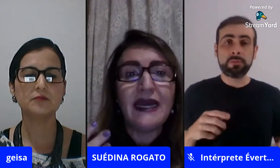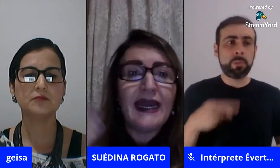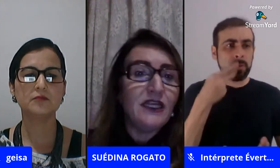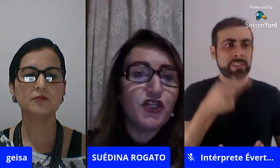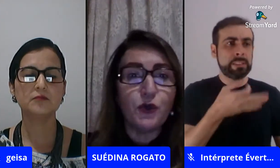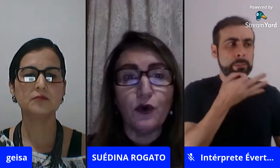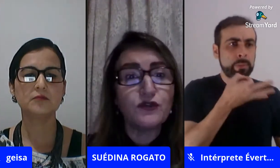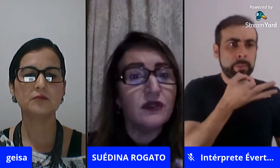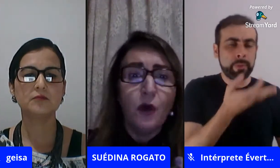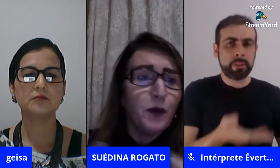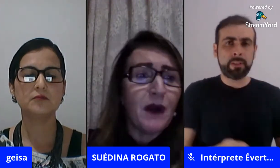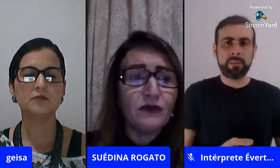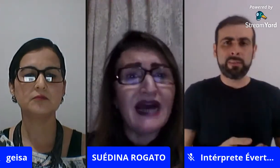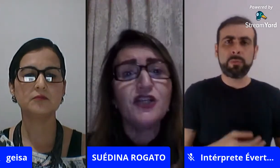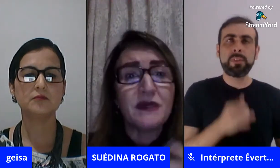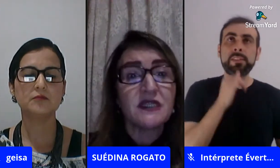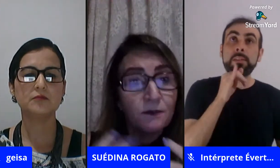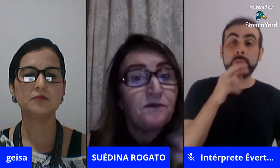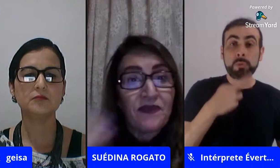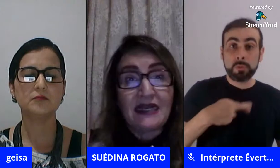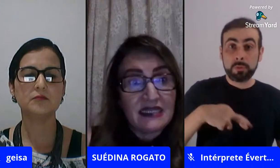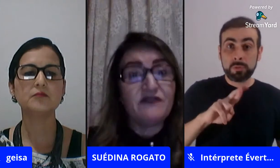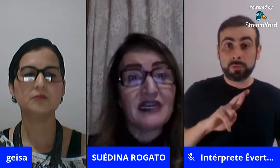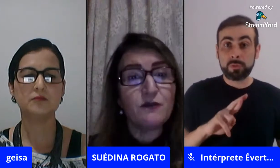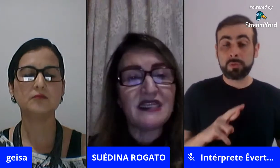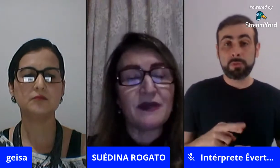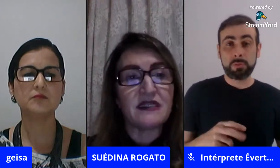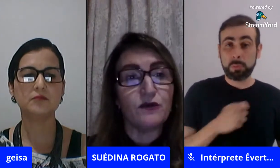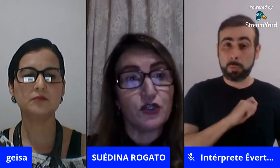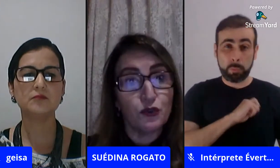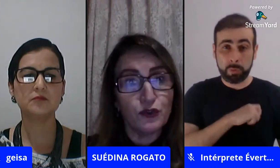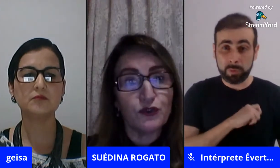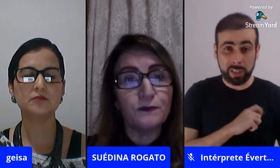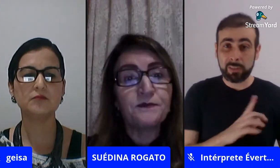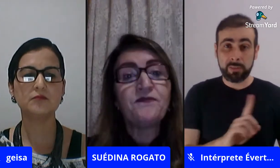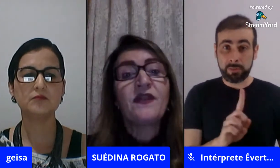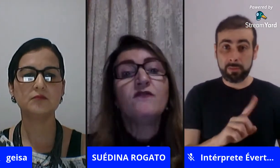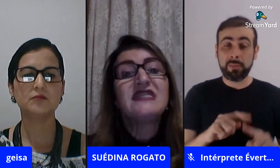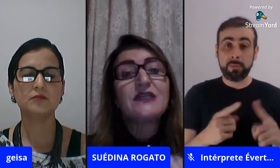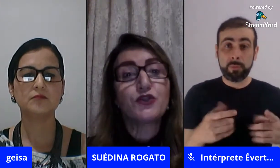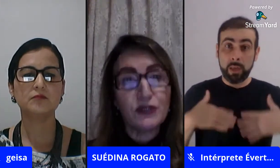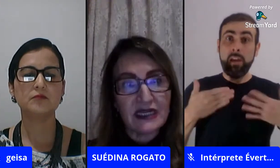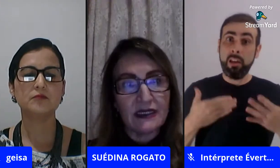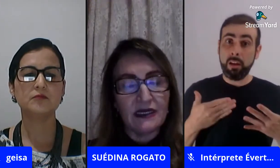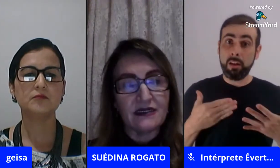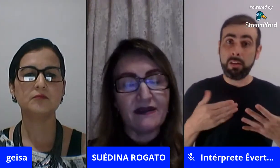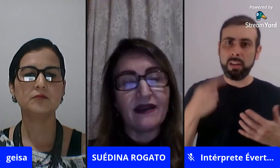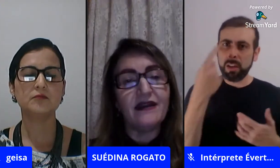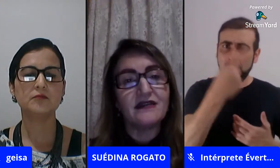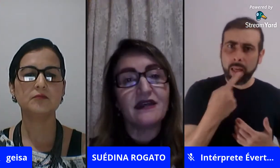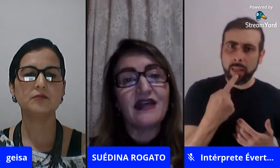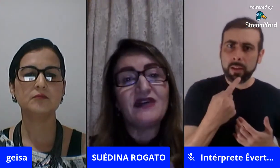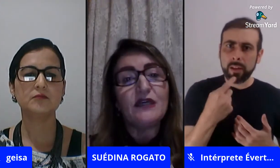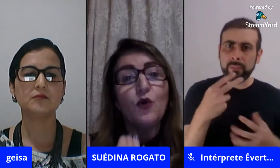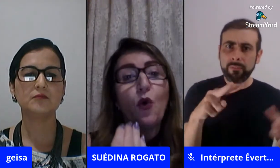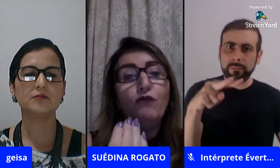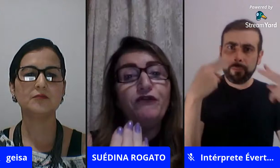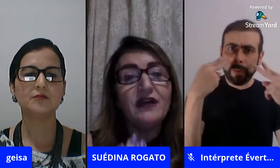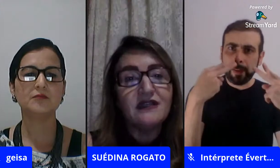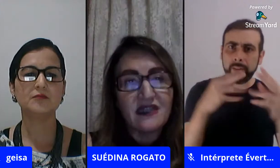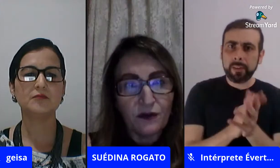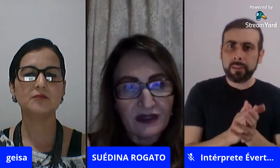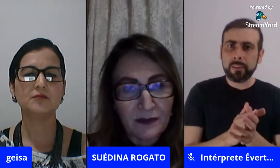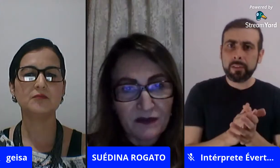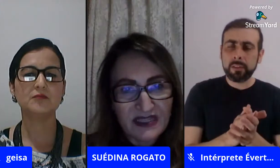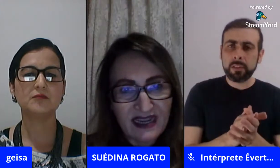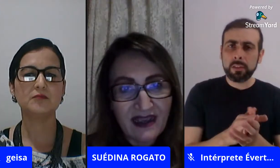comentário religioso não por maldade mas às vezes você faz uma expressão de susto você assusta a criança e a criança que estava tendo